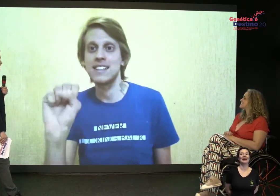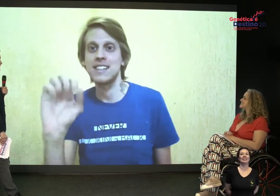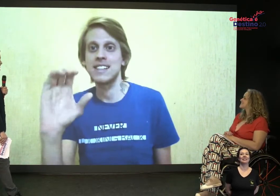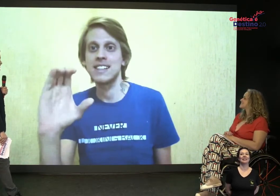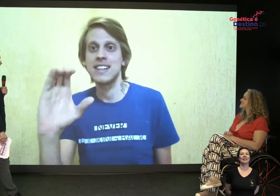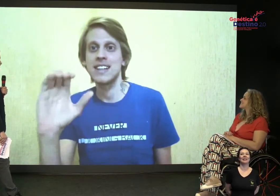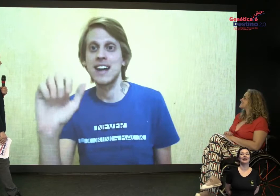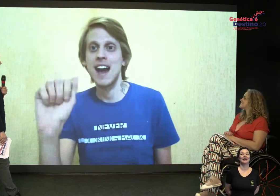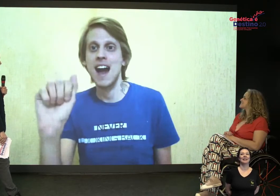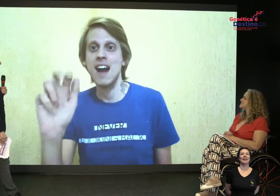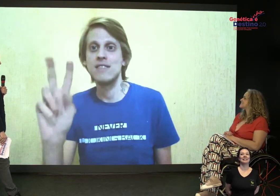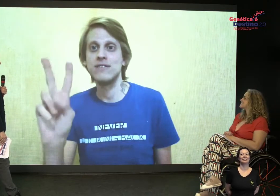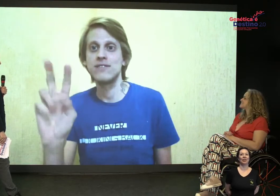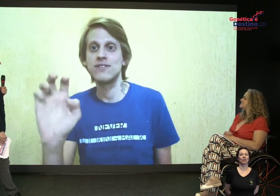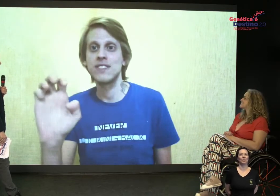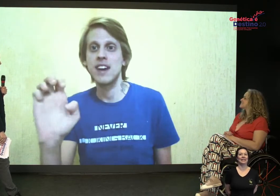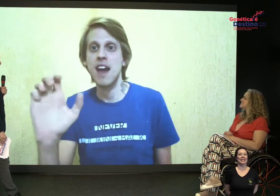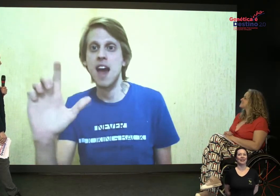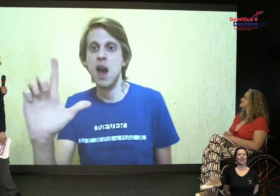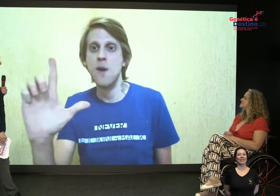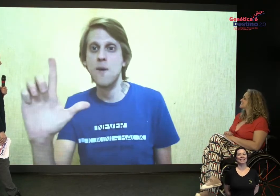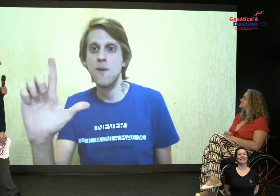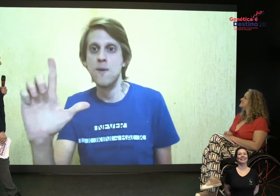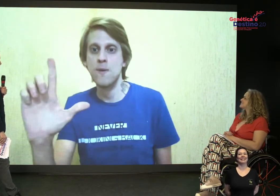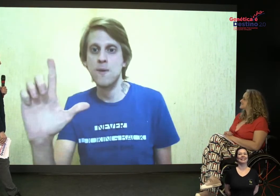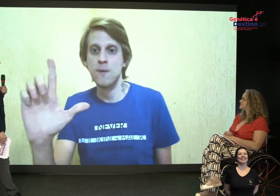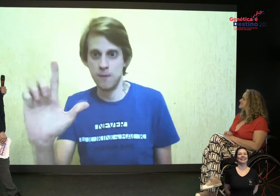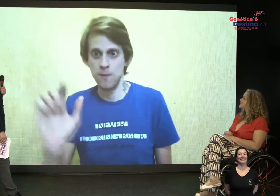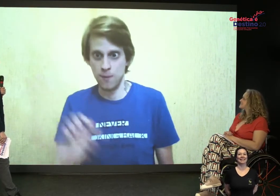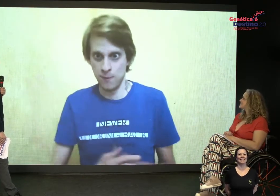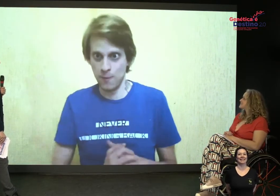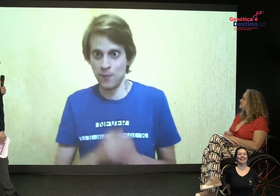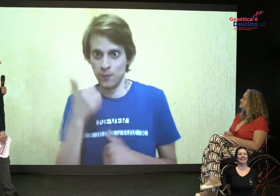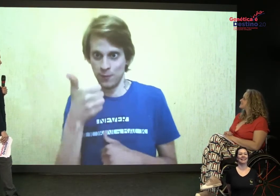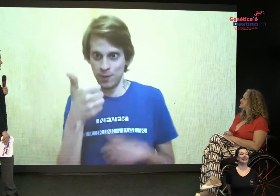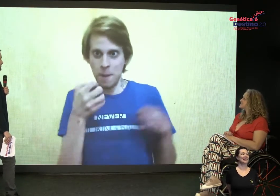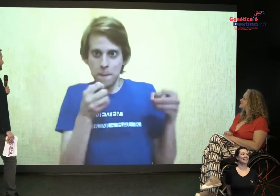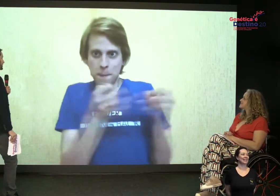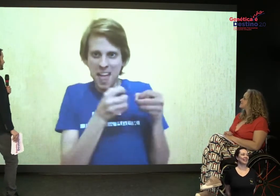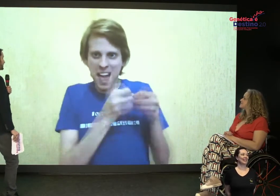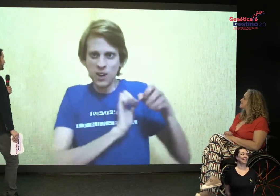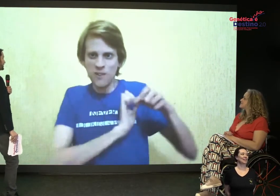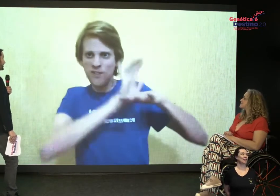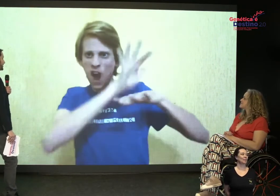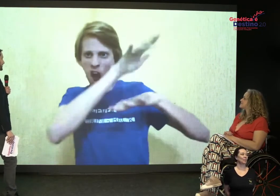No Paraná. Em Cascavel. É o nome da cidade dele.